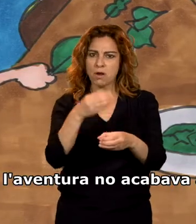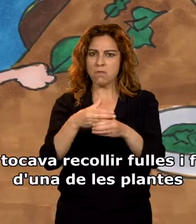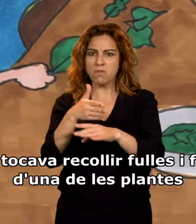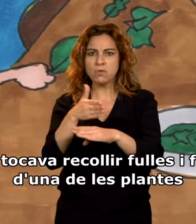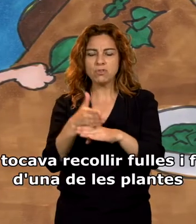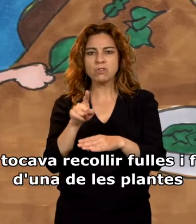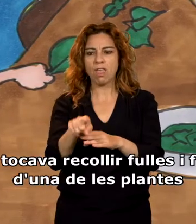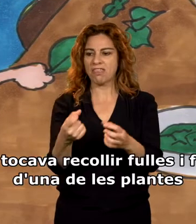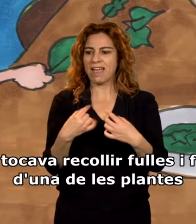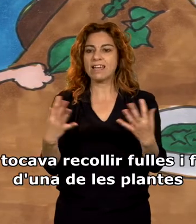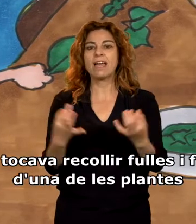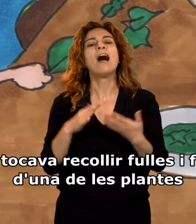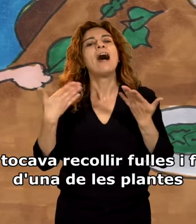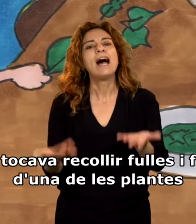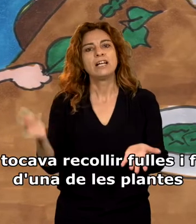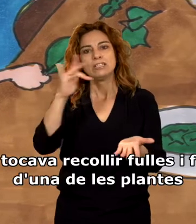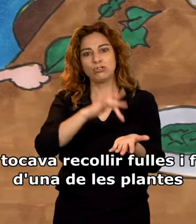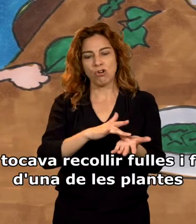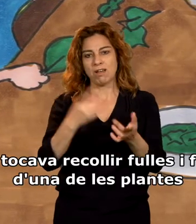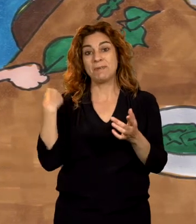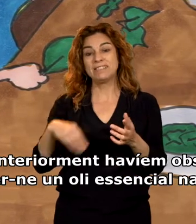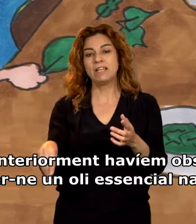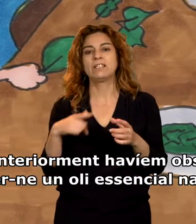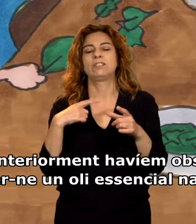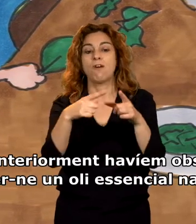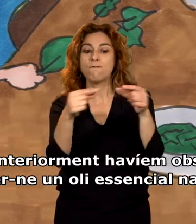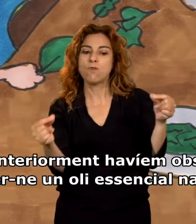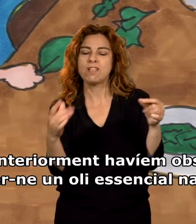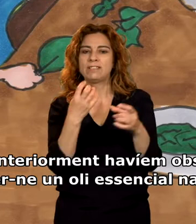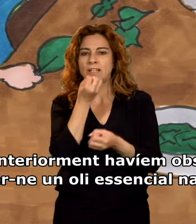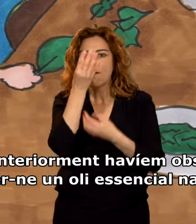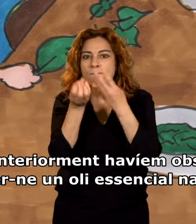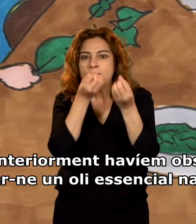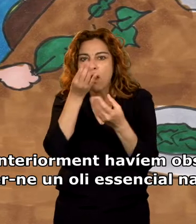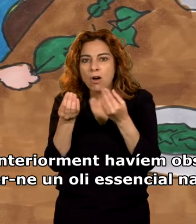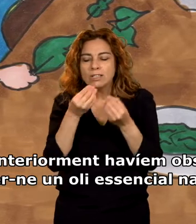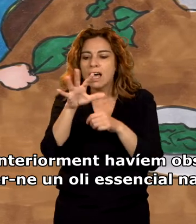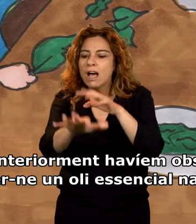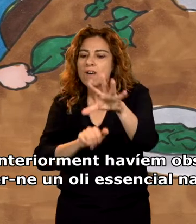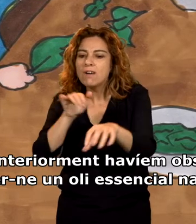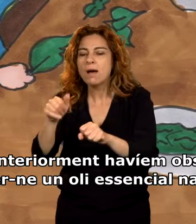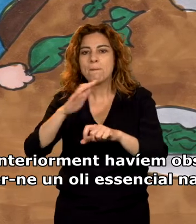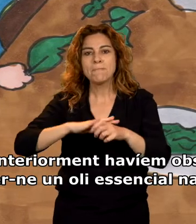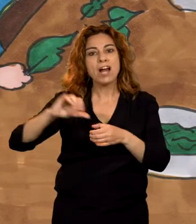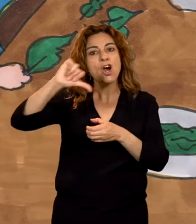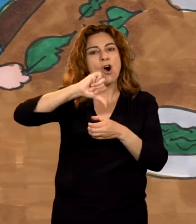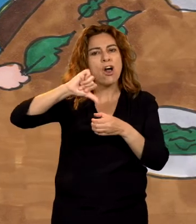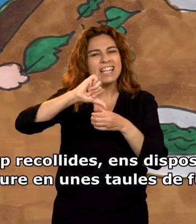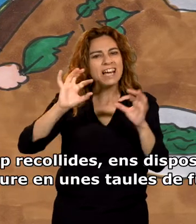aquí. Ara tocava recollir fulles i flors d'una de les plantes que anteriorment havíem observat per fer-ne un oli essencial natural.